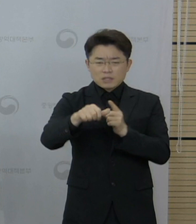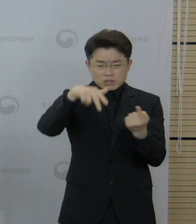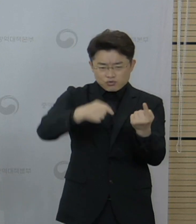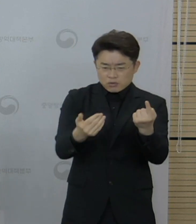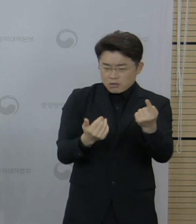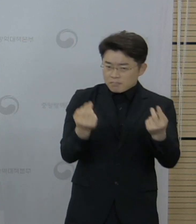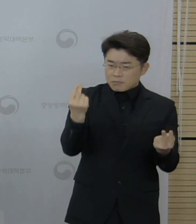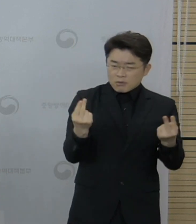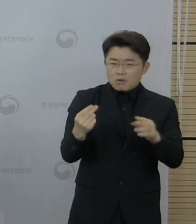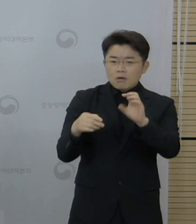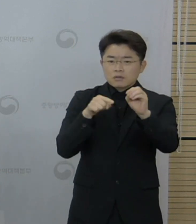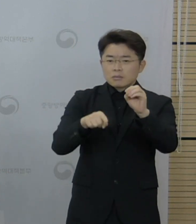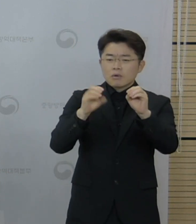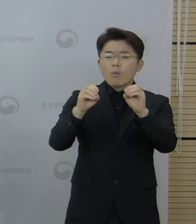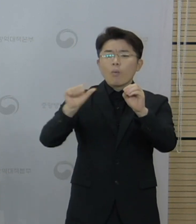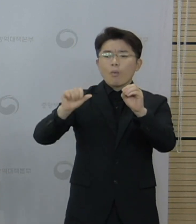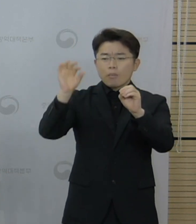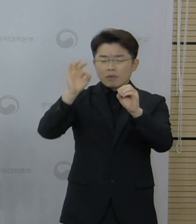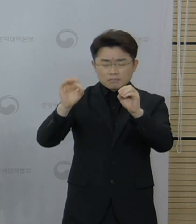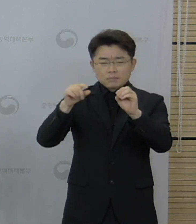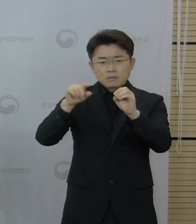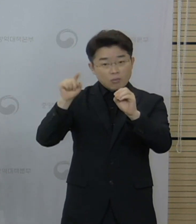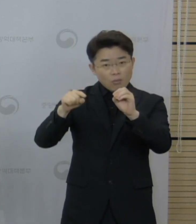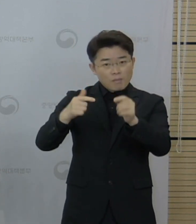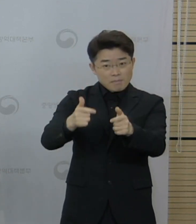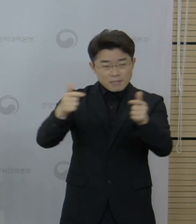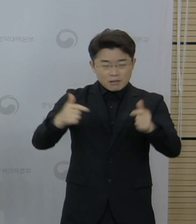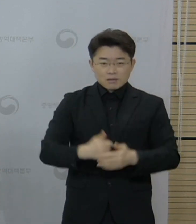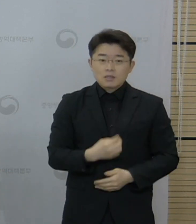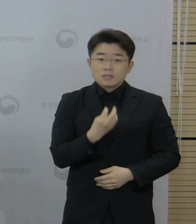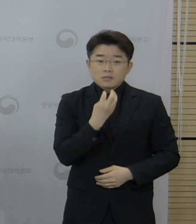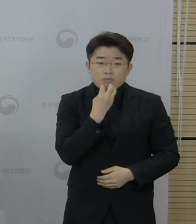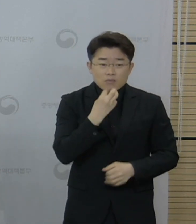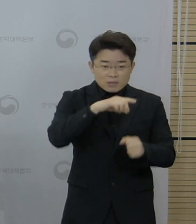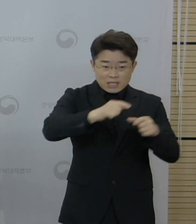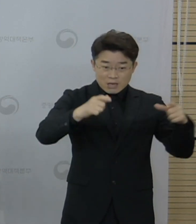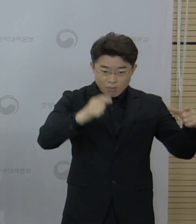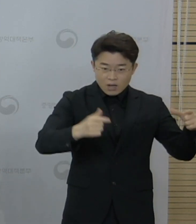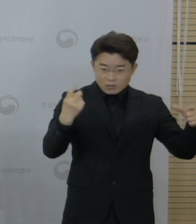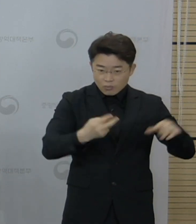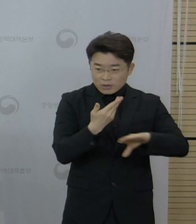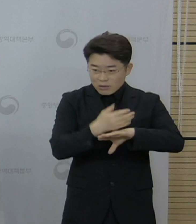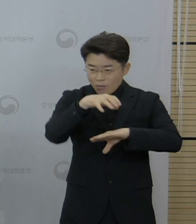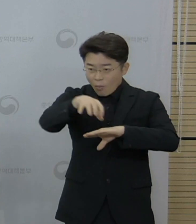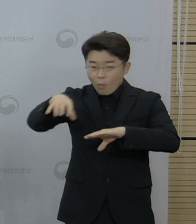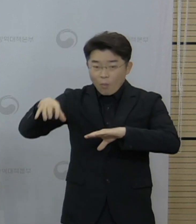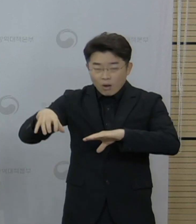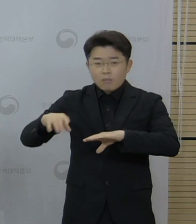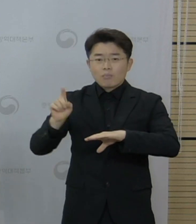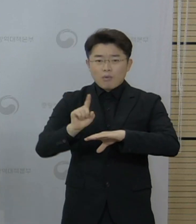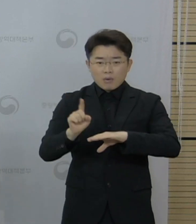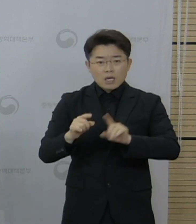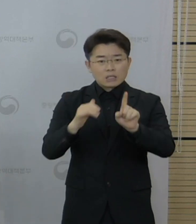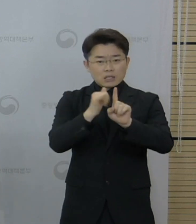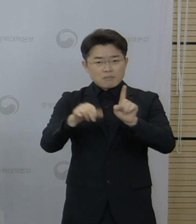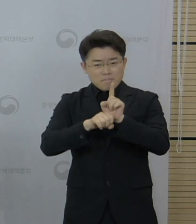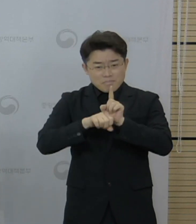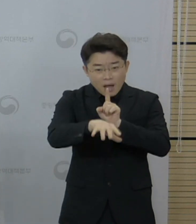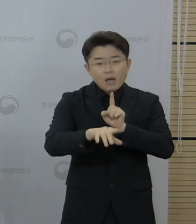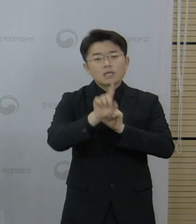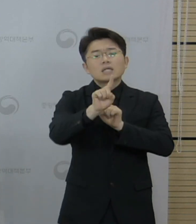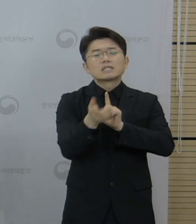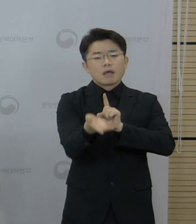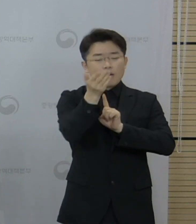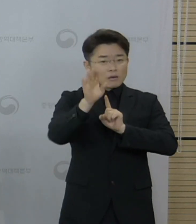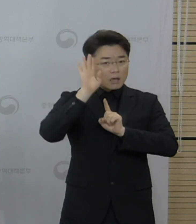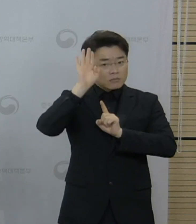0.05 증가하였으며, 수도권은 물론 전국 모든 권역에서 1을 상회하는 수치를